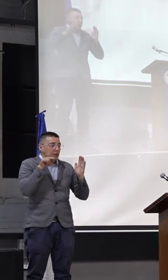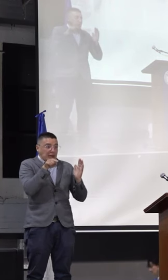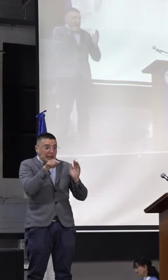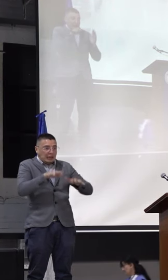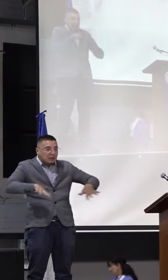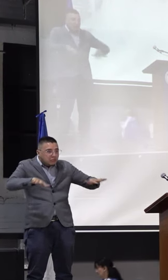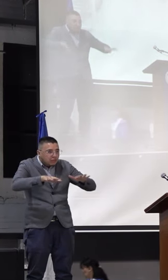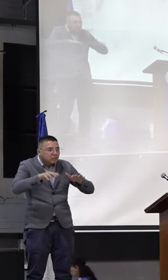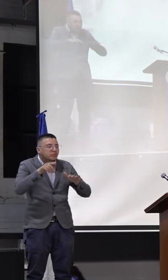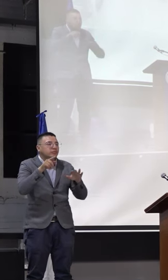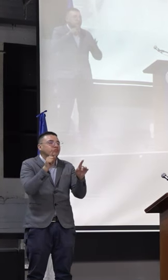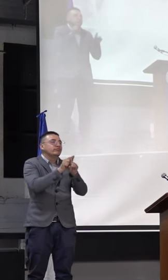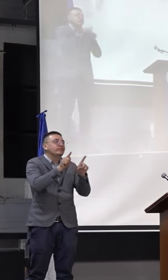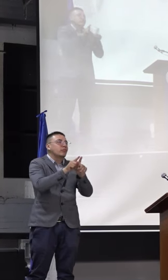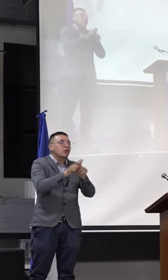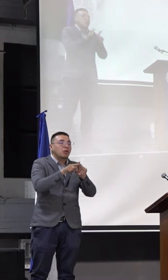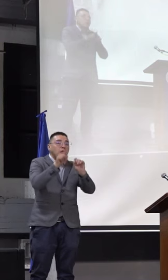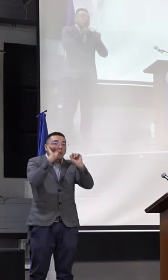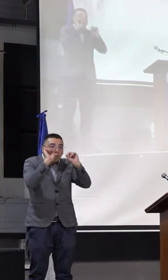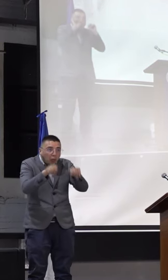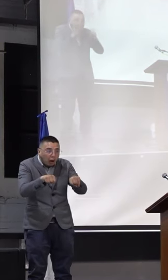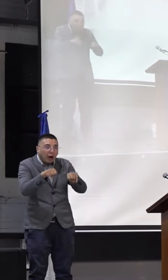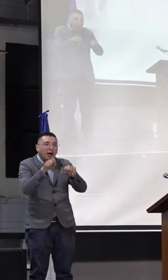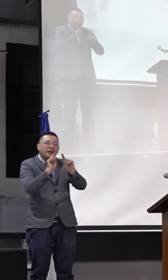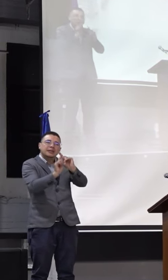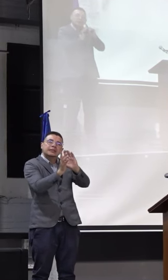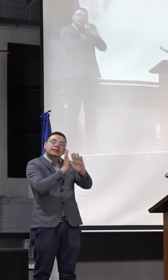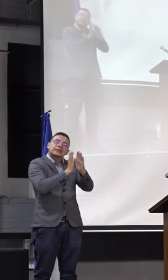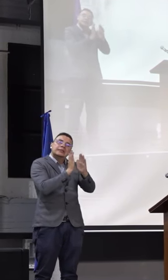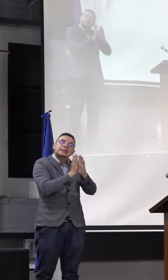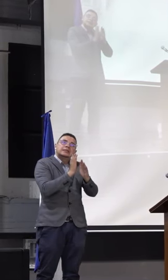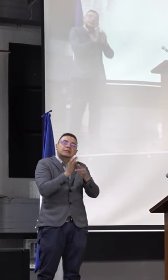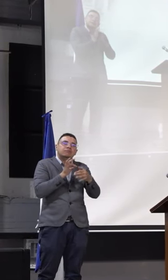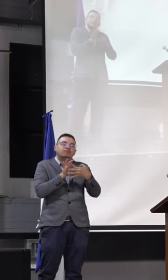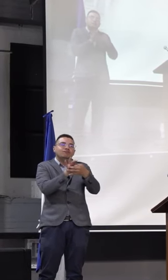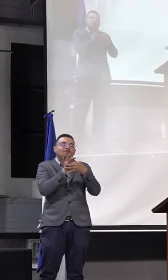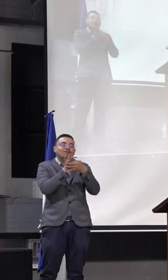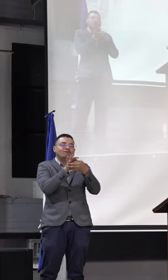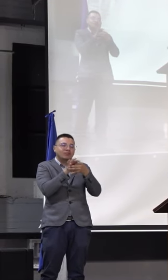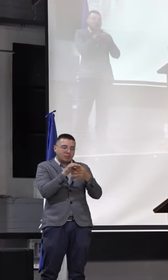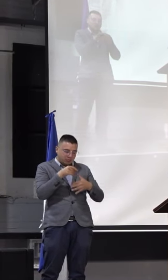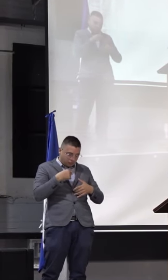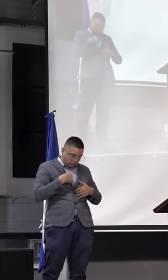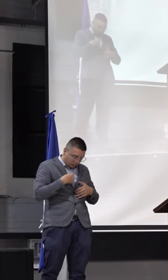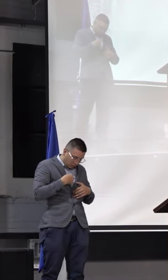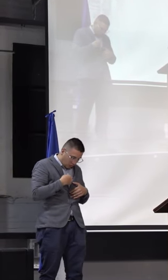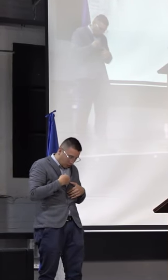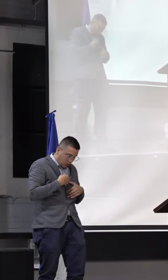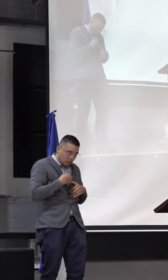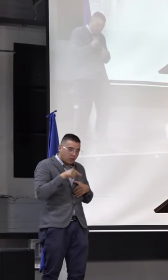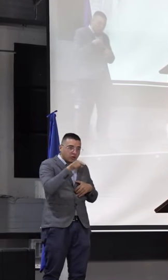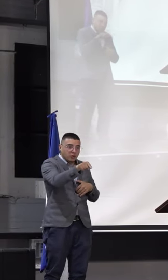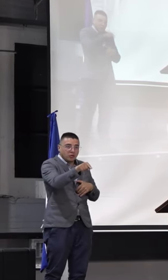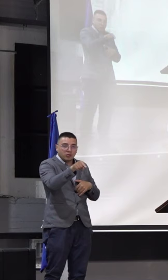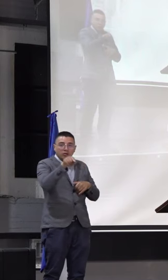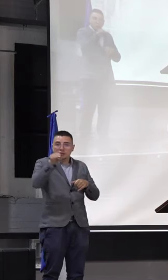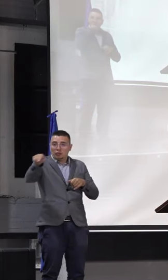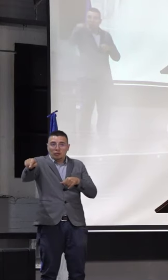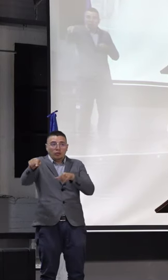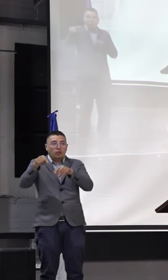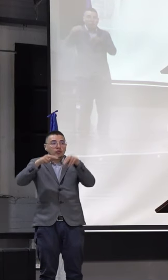donde se puede integrar ese vínculo entre la sociedad y la universidad.